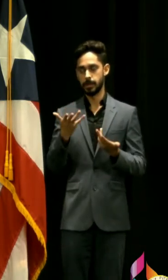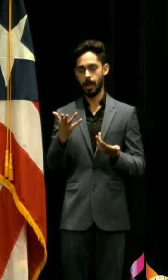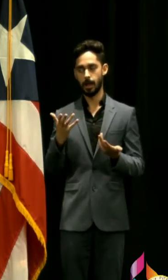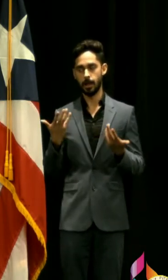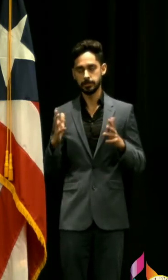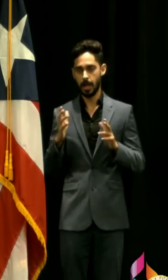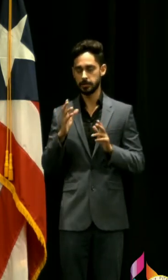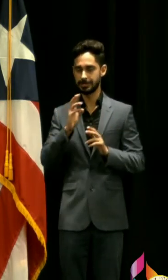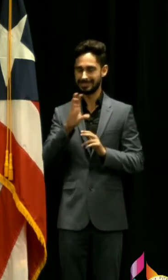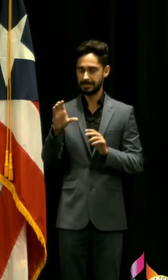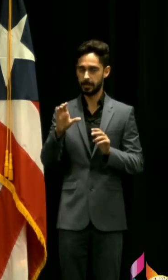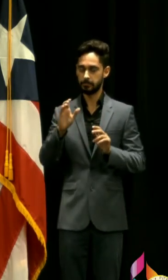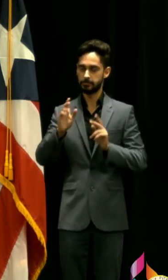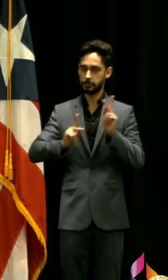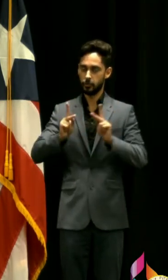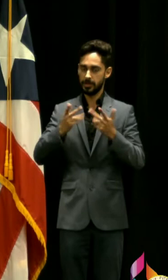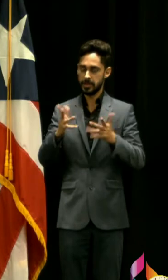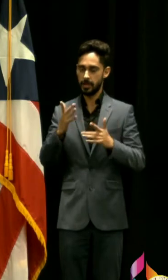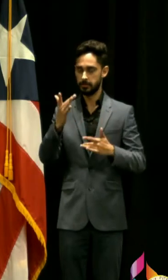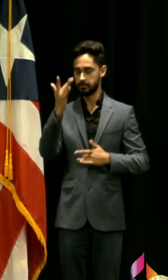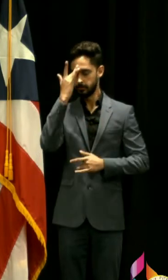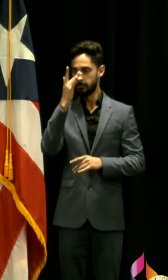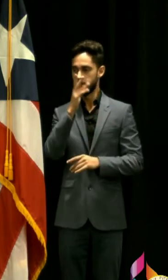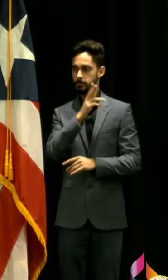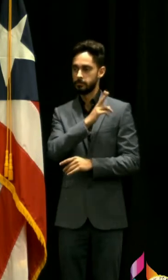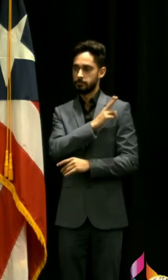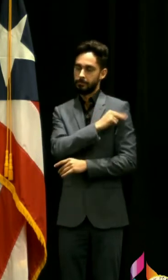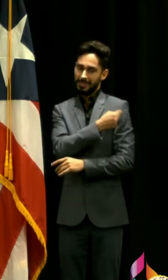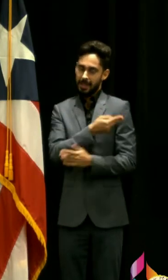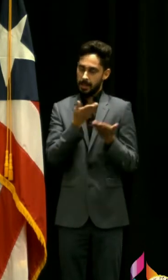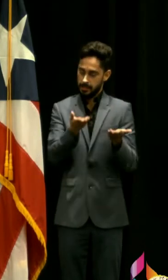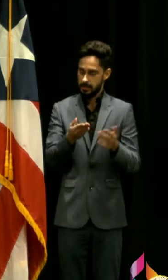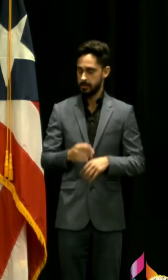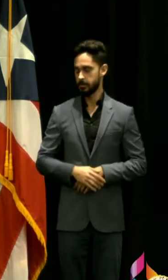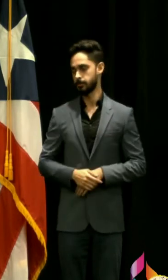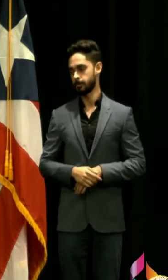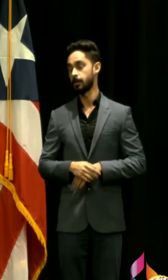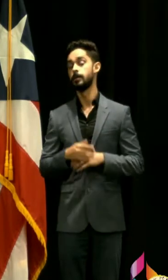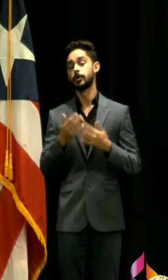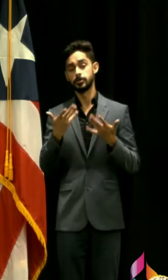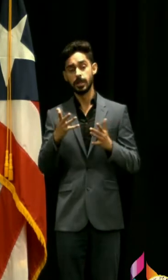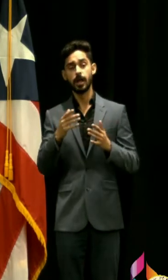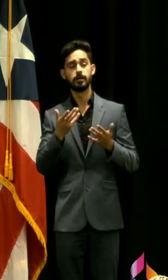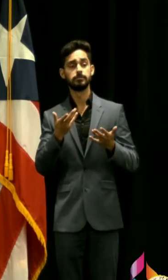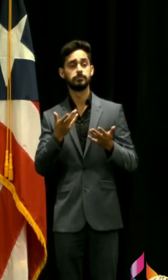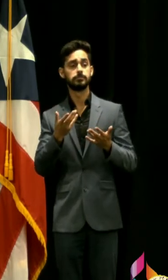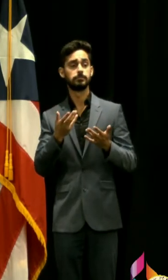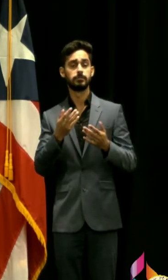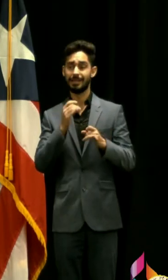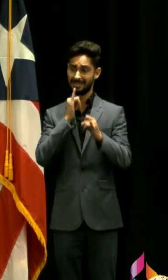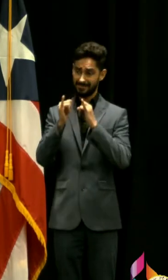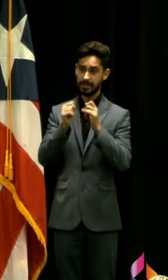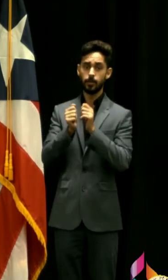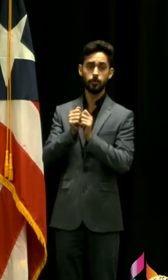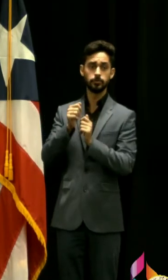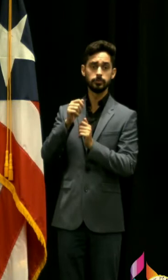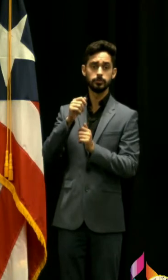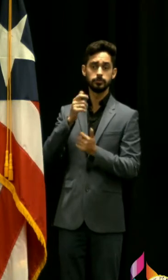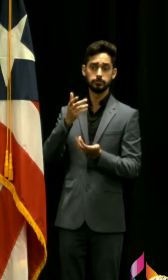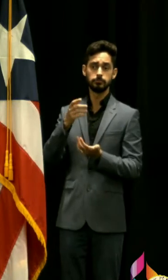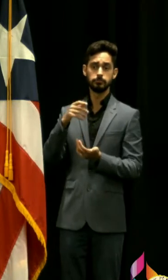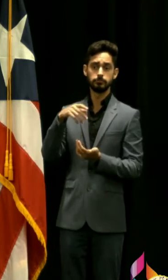precisamente hoy se anunció una medida y sería bueno que se entreviste al señor plá para ver si está